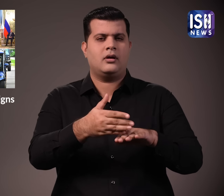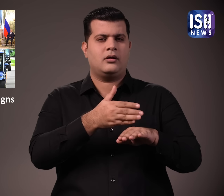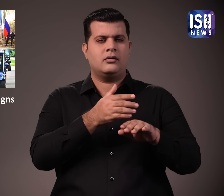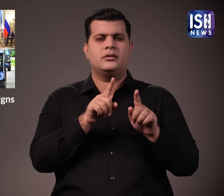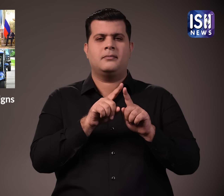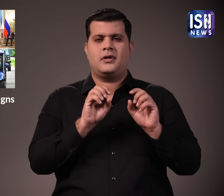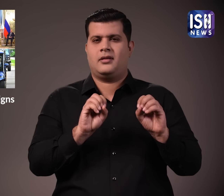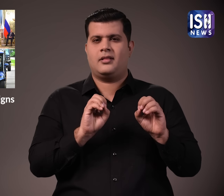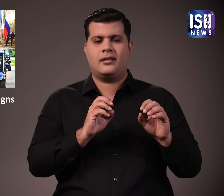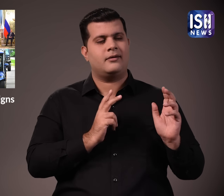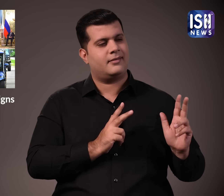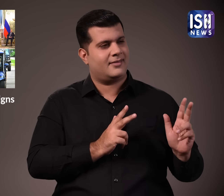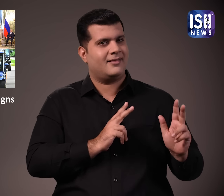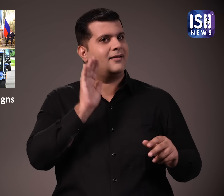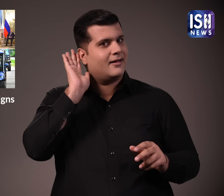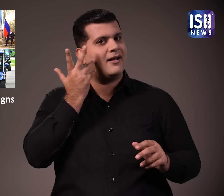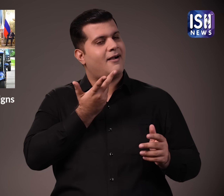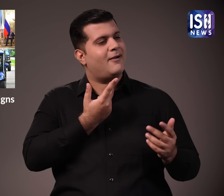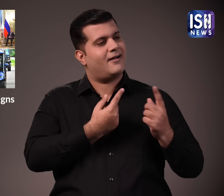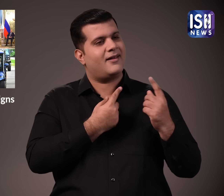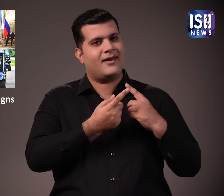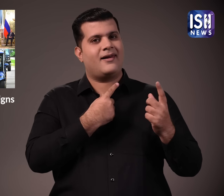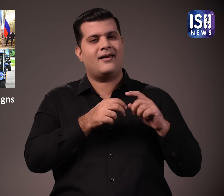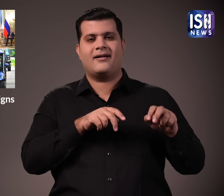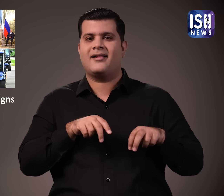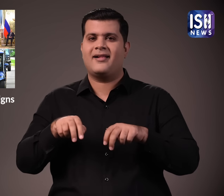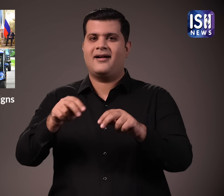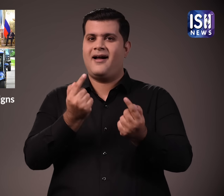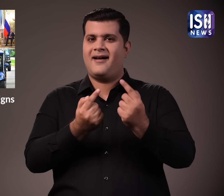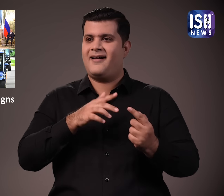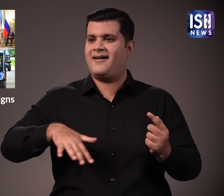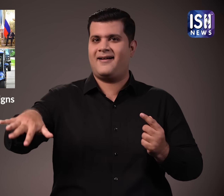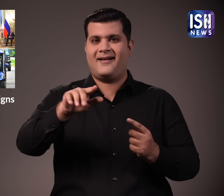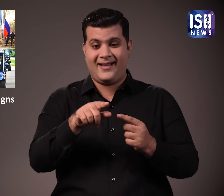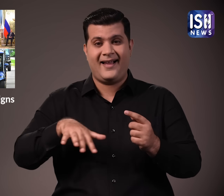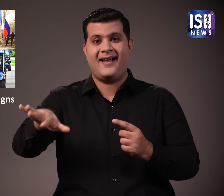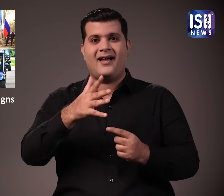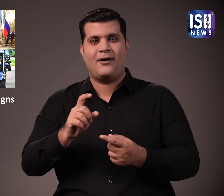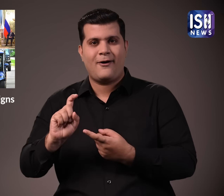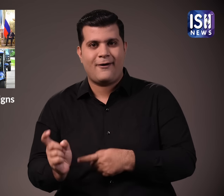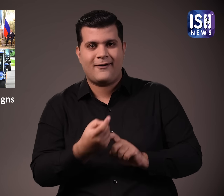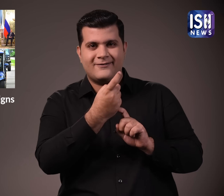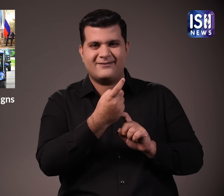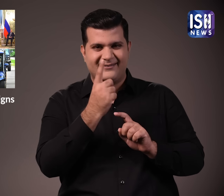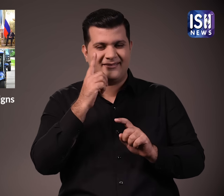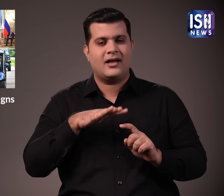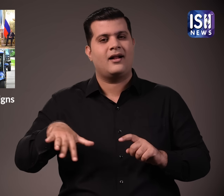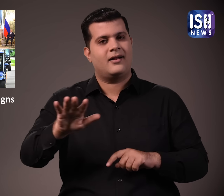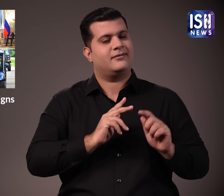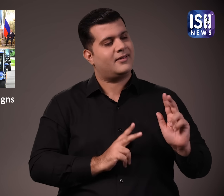अनपचारिक मुलाकात की गॉल्फ कोर्स में टहलते हुए बाचीत करते और चाई पीते हुए उनकी